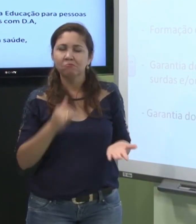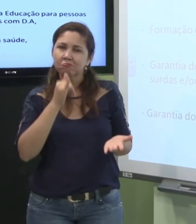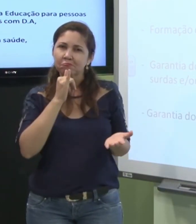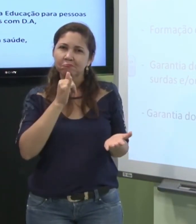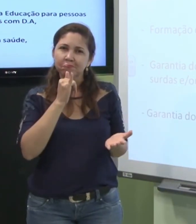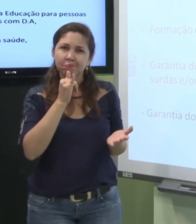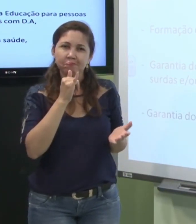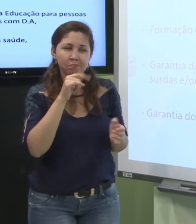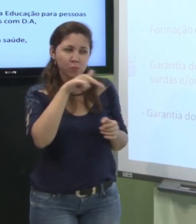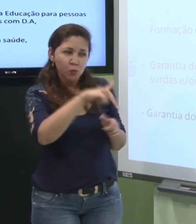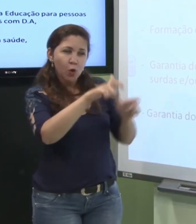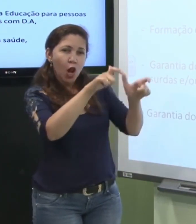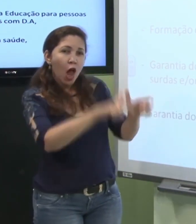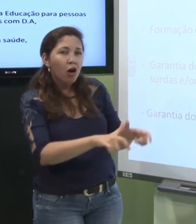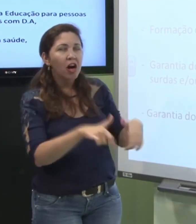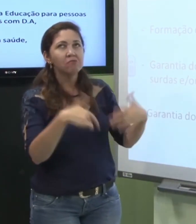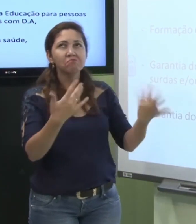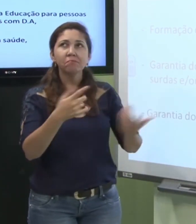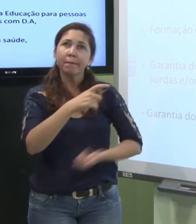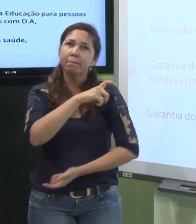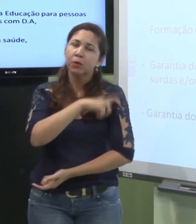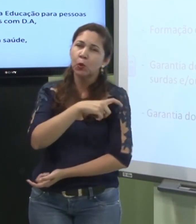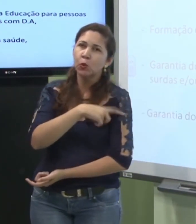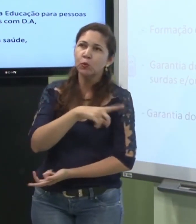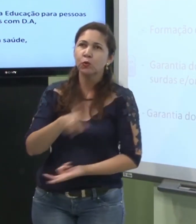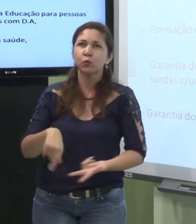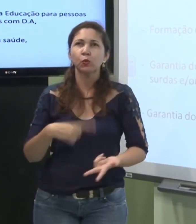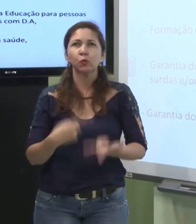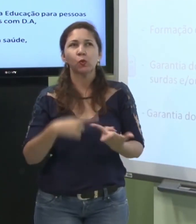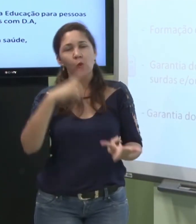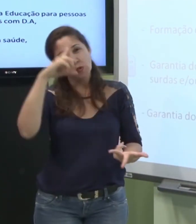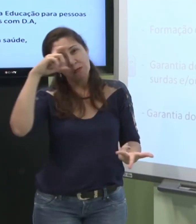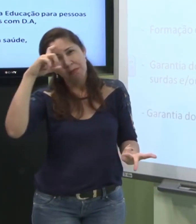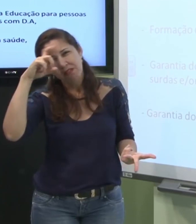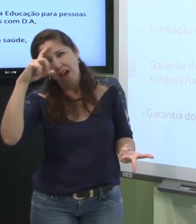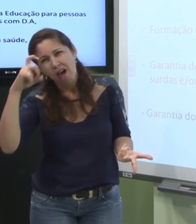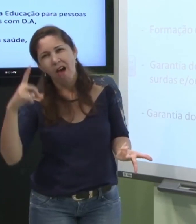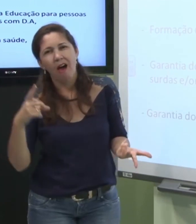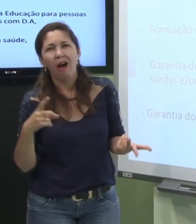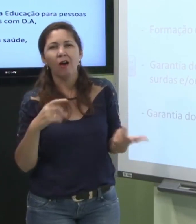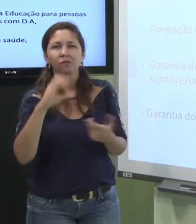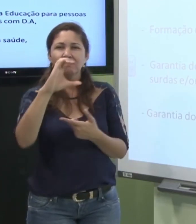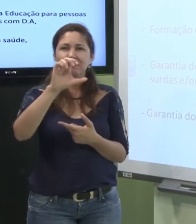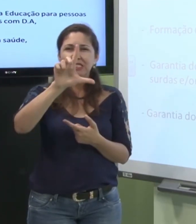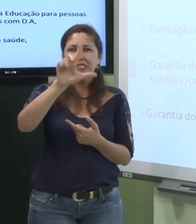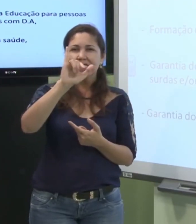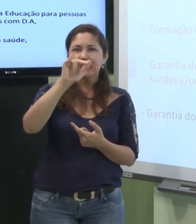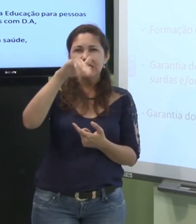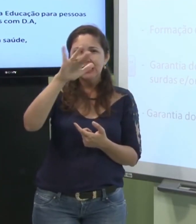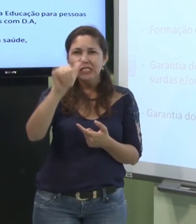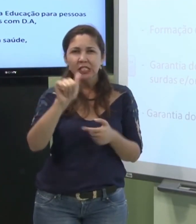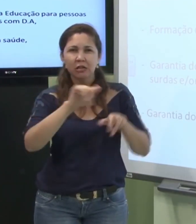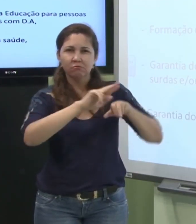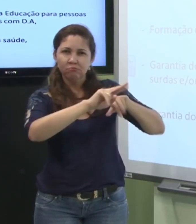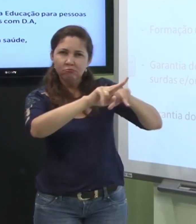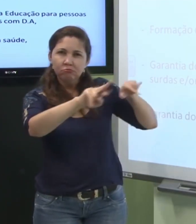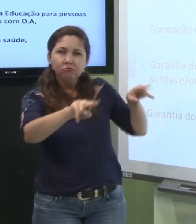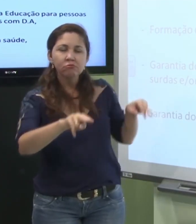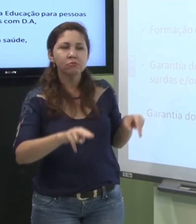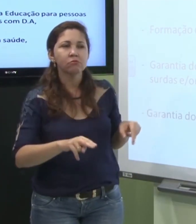então no posto no hospital na clínica então